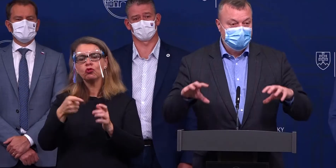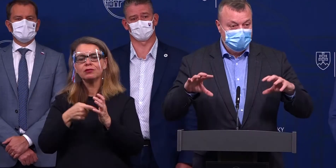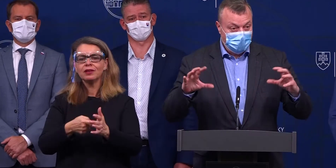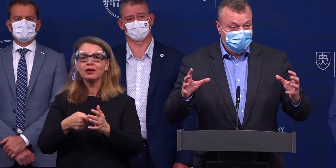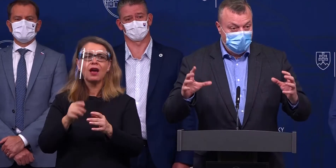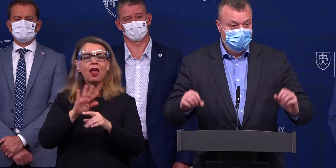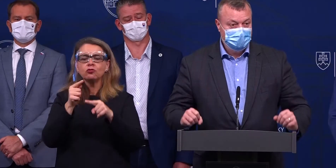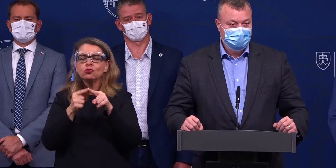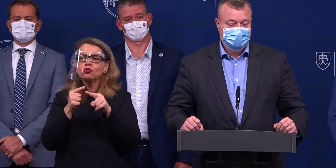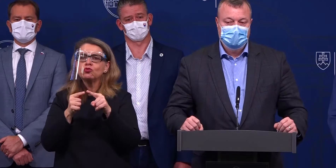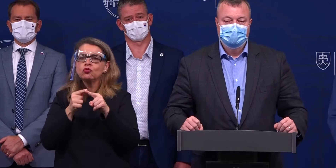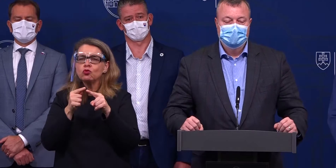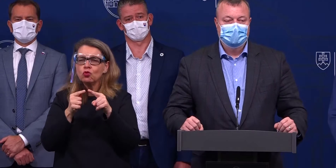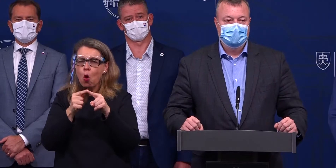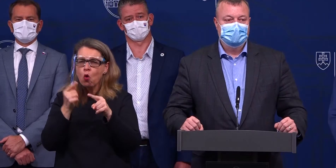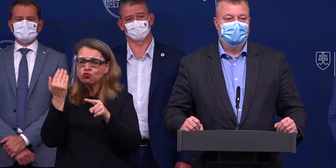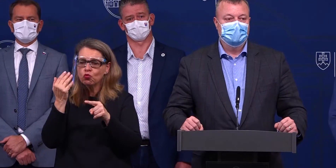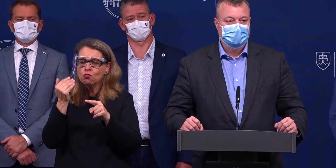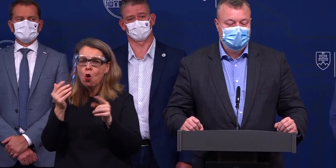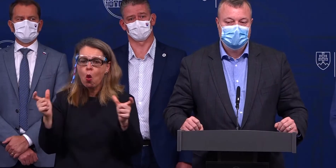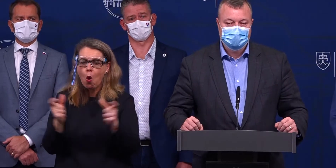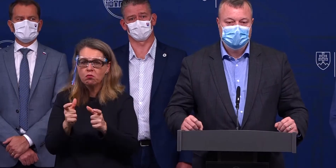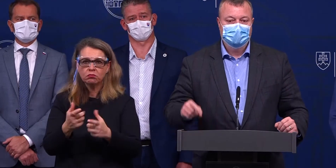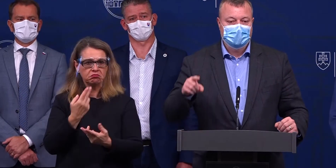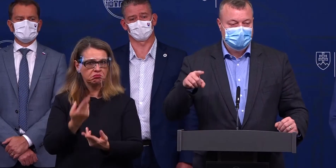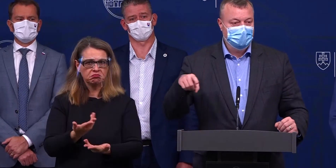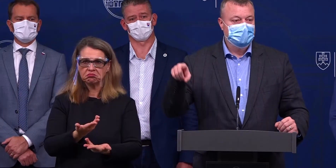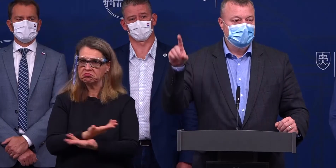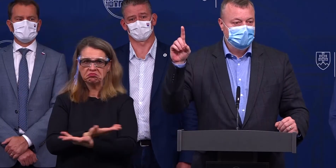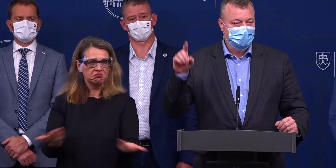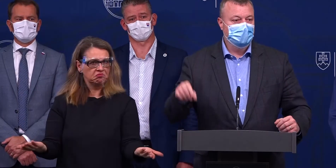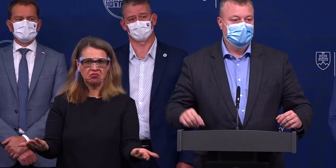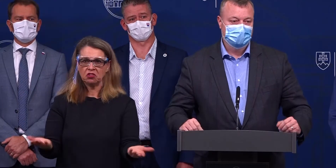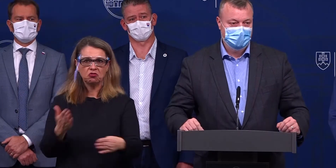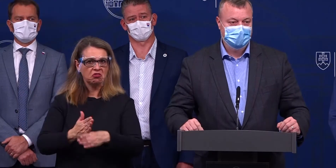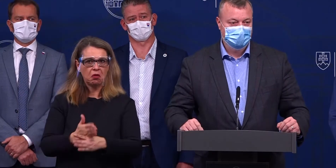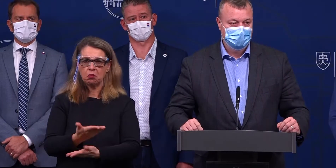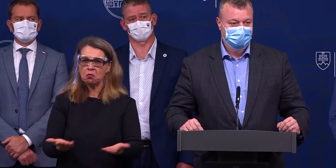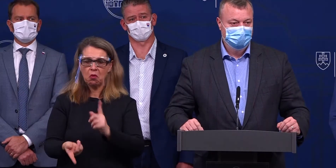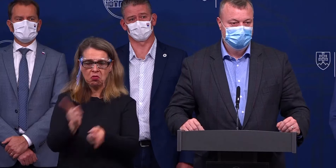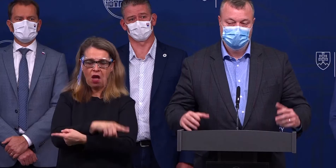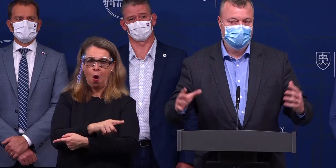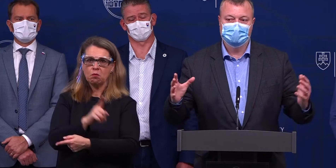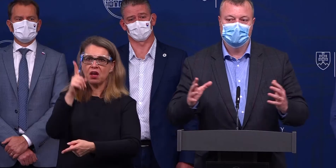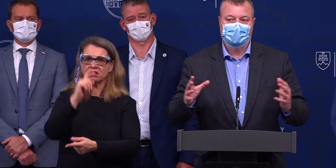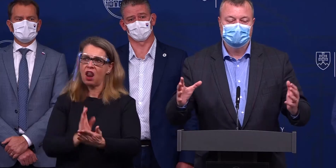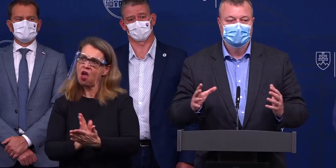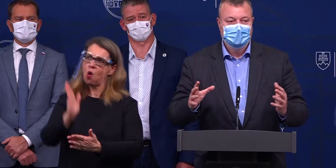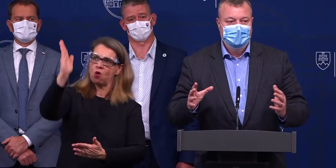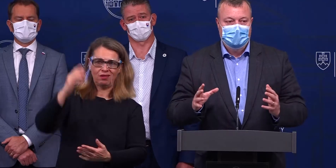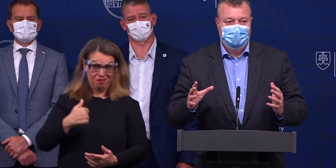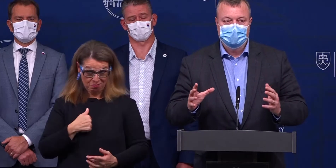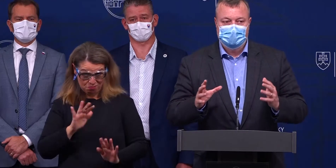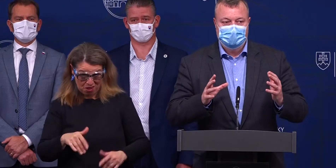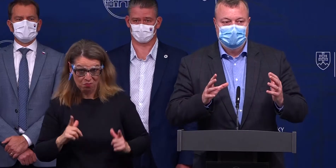ktorými sme len trošku obmedzili veci, reakcia je žiadna, respektíve tá exponenciálna krivka ide ešte viacej hore. My už nemôžeme čakať